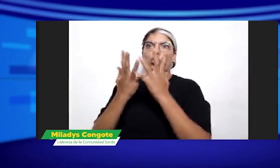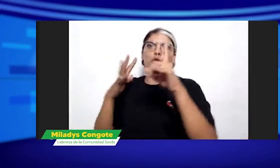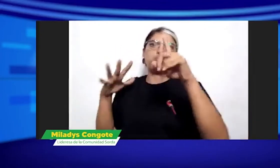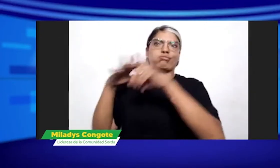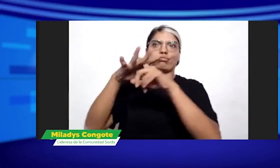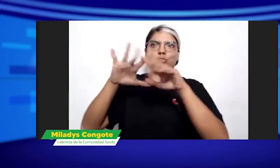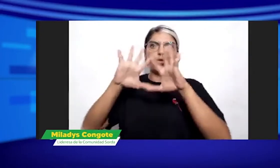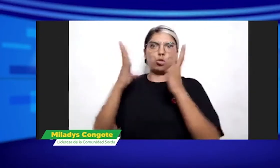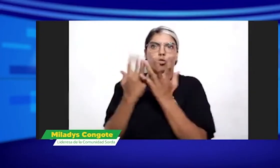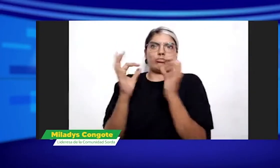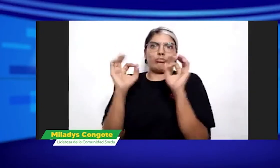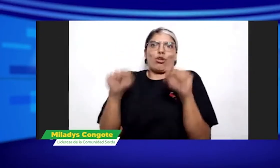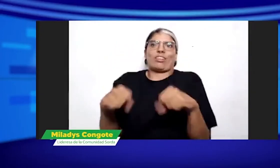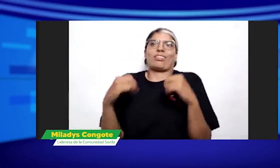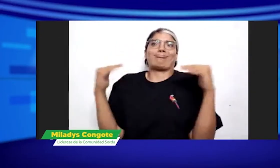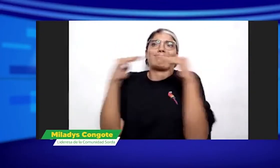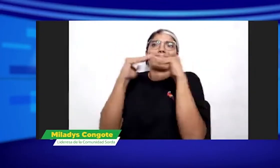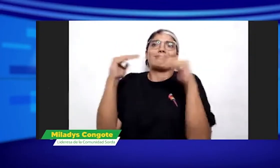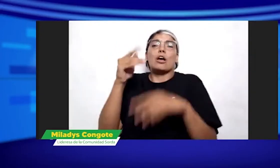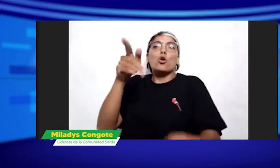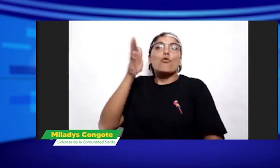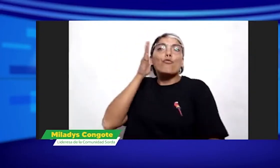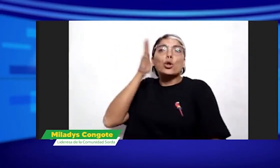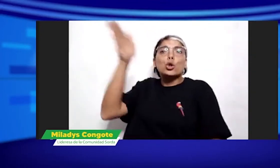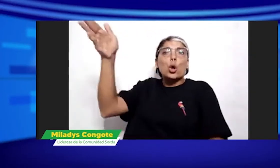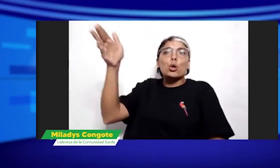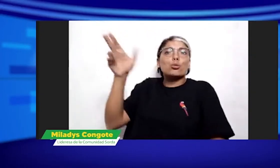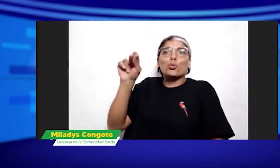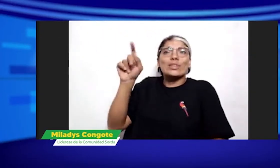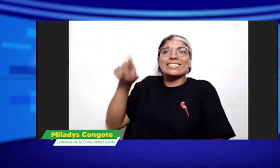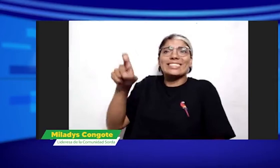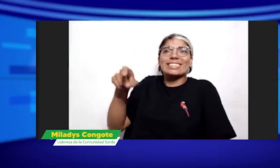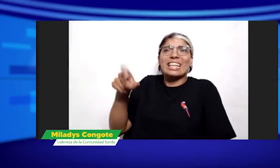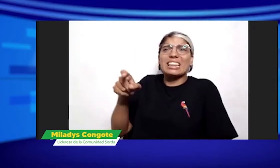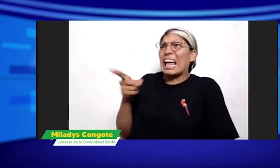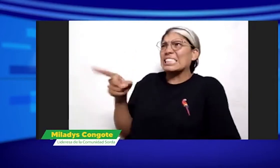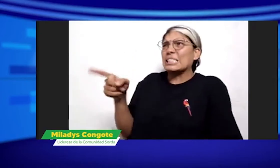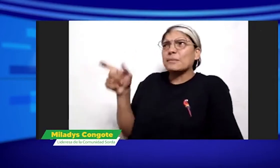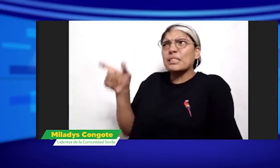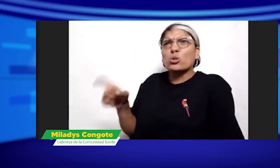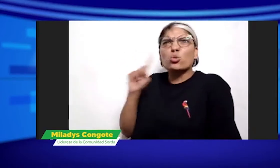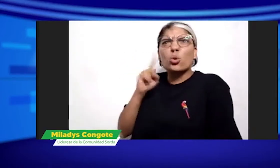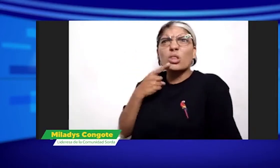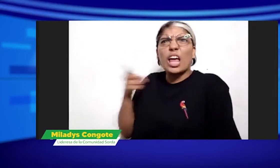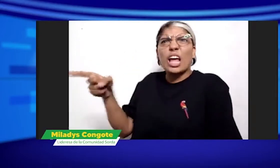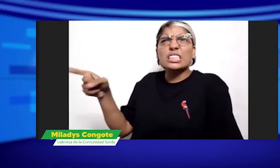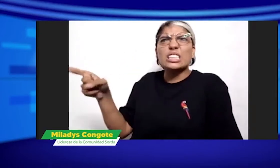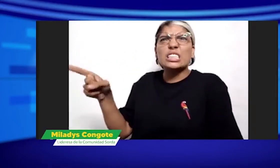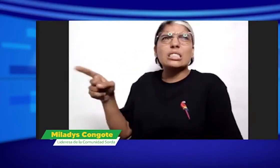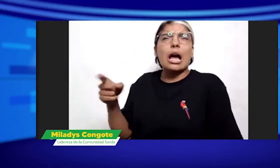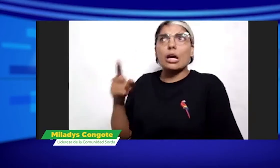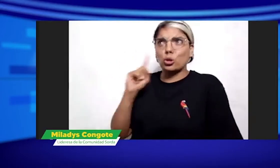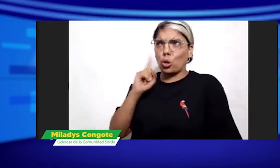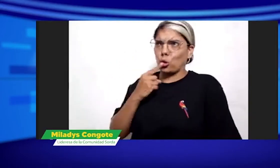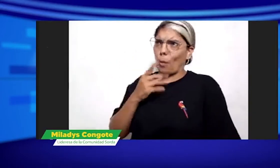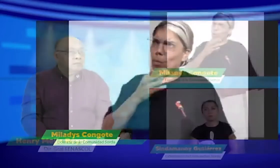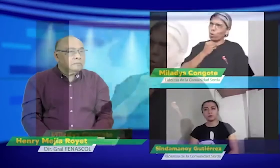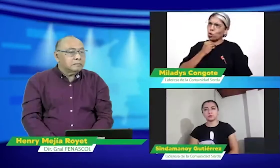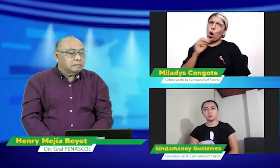que este sistema evolucione y podamos incidir en este mundo, porque en un futuro probablemente no nos